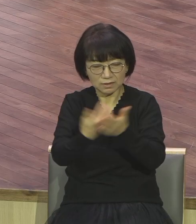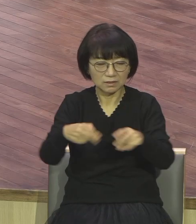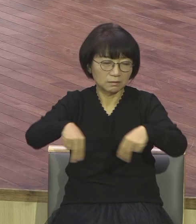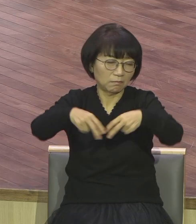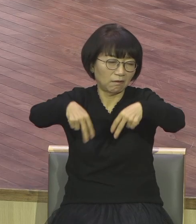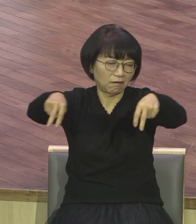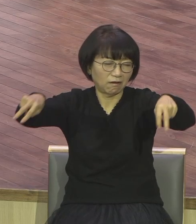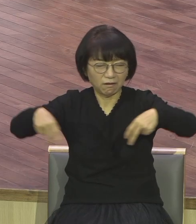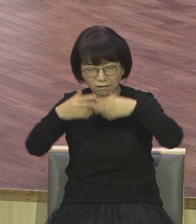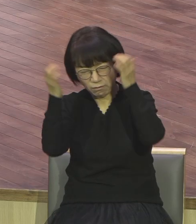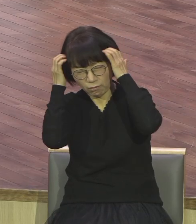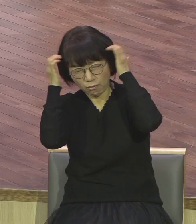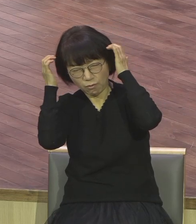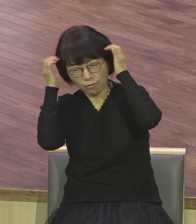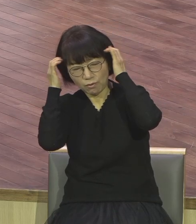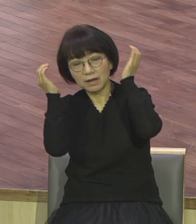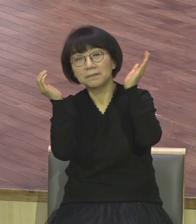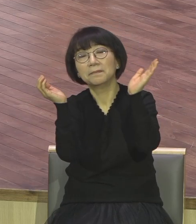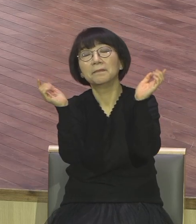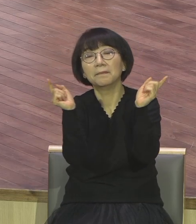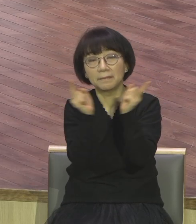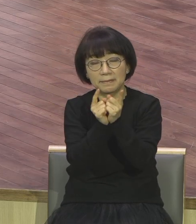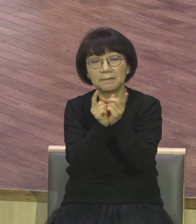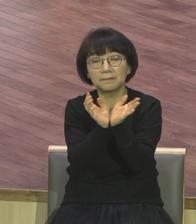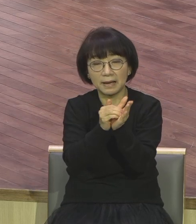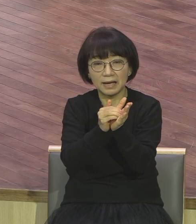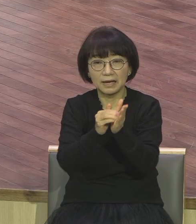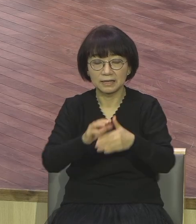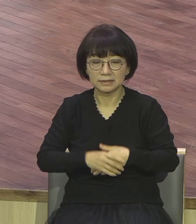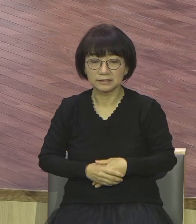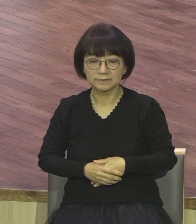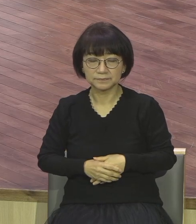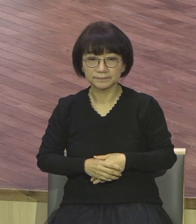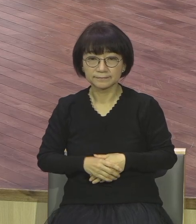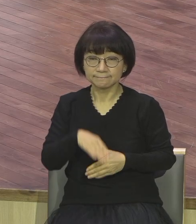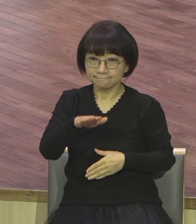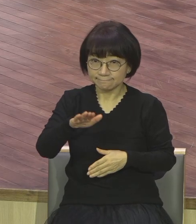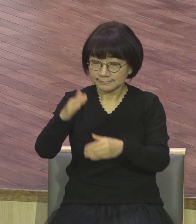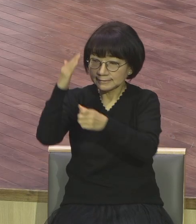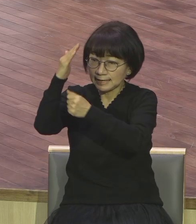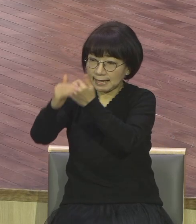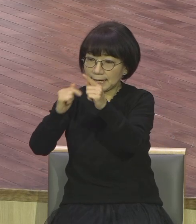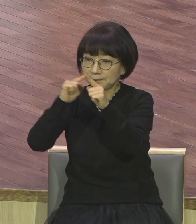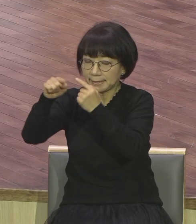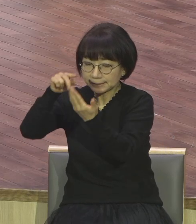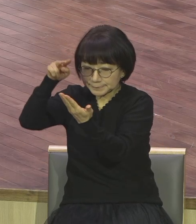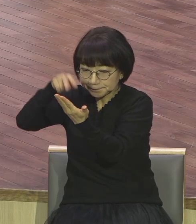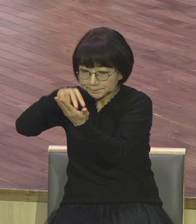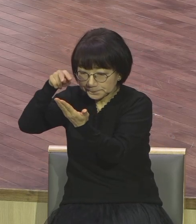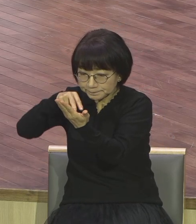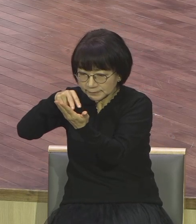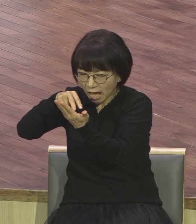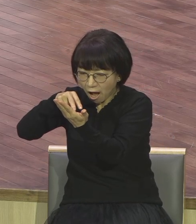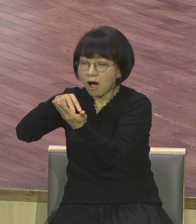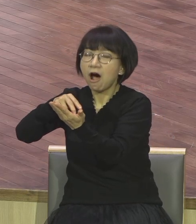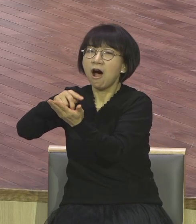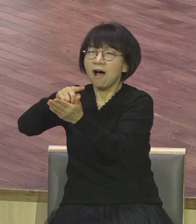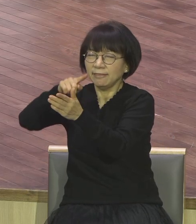우리가 하나님 말씀을 있는 그대로 믿는 것이 중요합니다. 더하고 빼면 안 돼요.